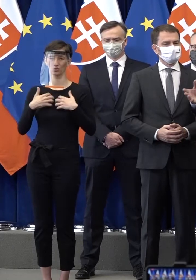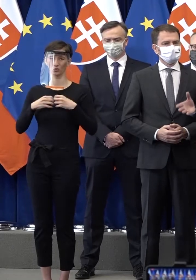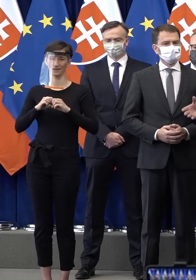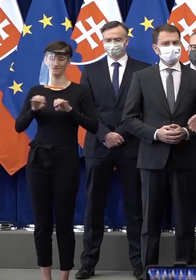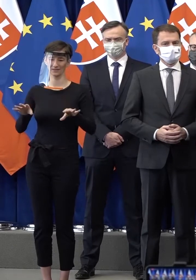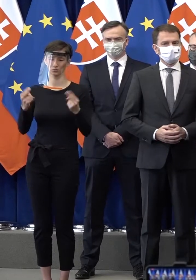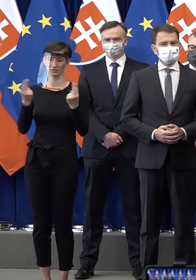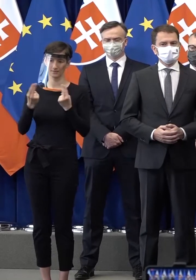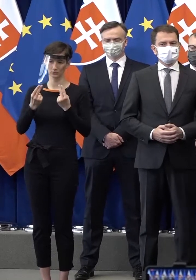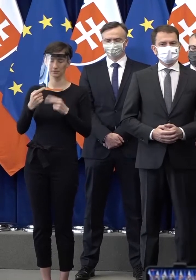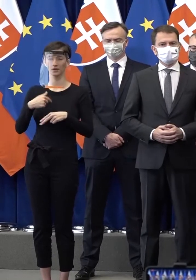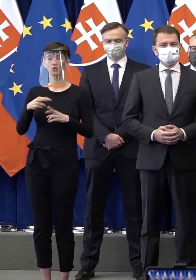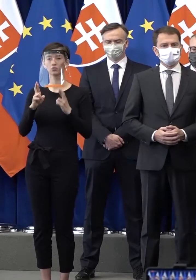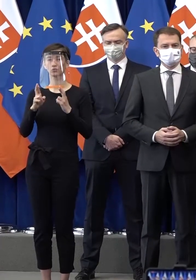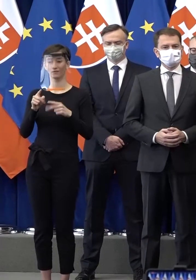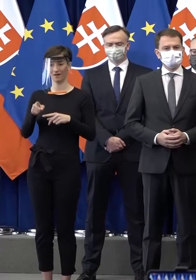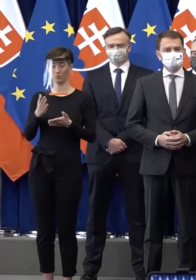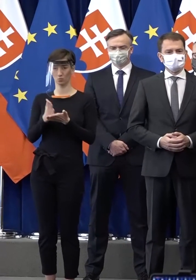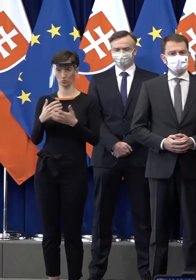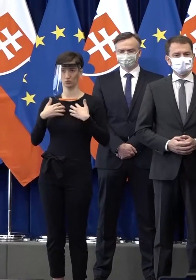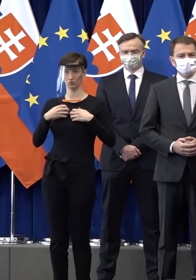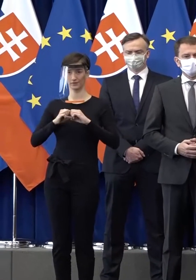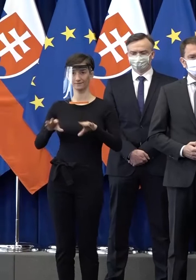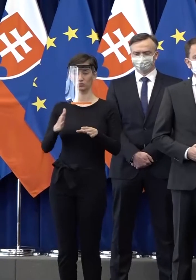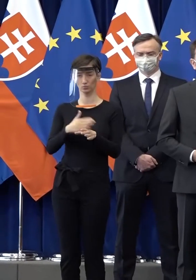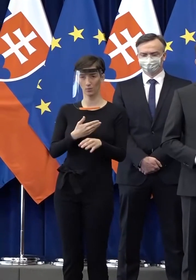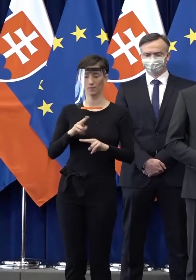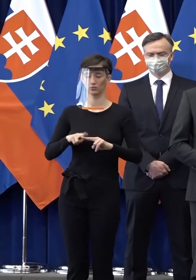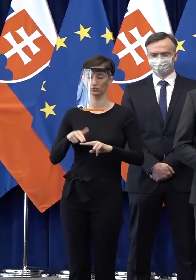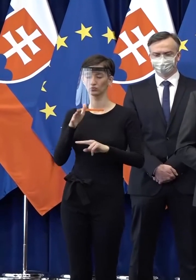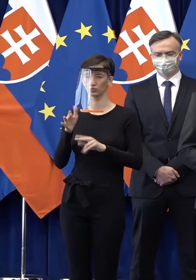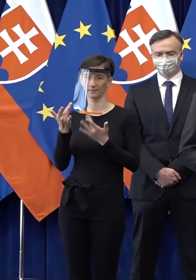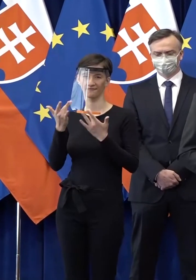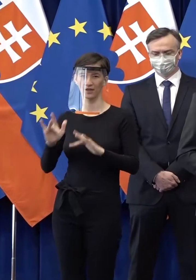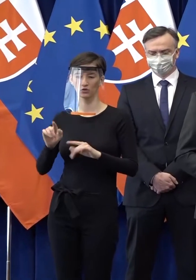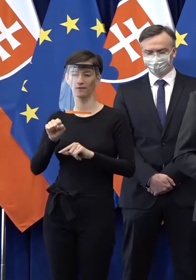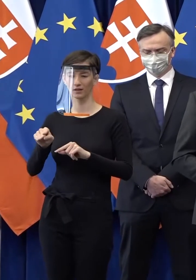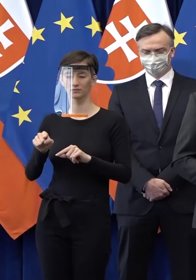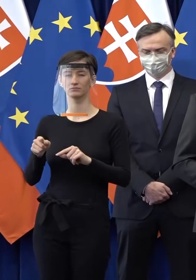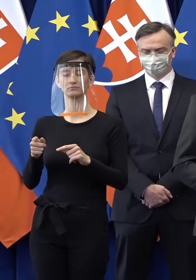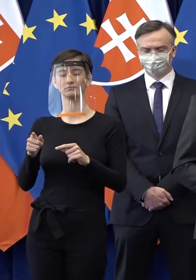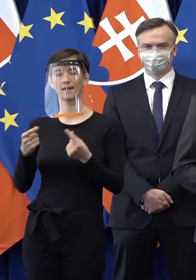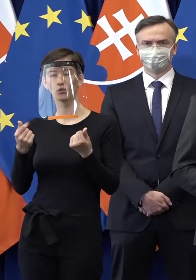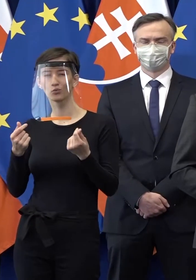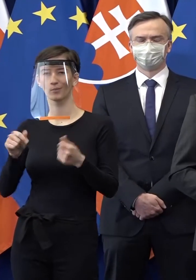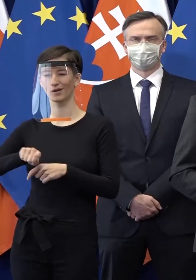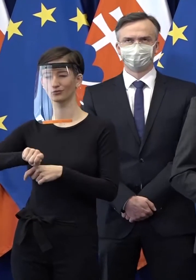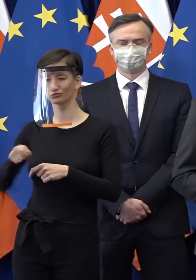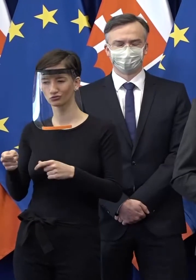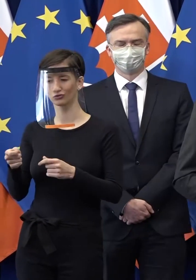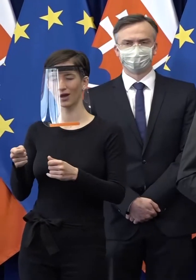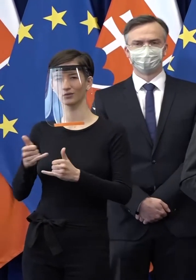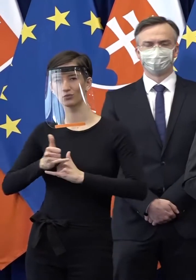zvládnuť, že teda začíname sa opätovne venovať na všetkých úrovniach tej